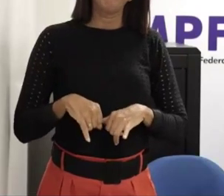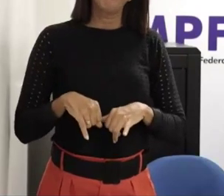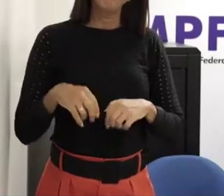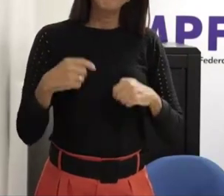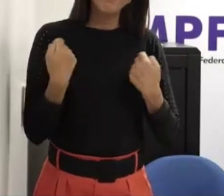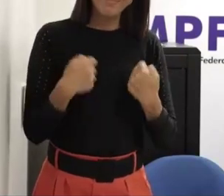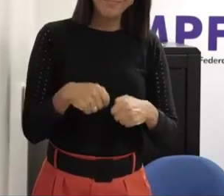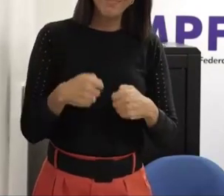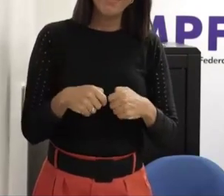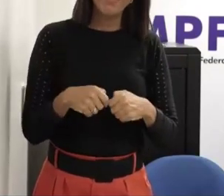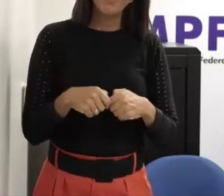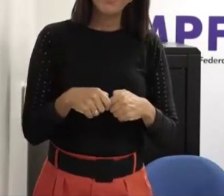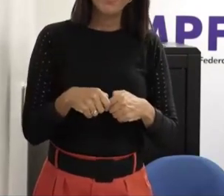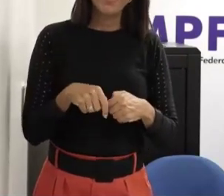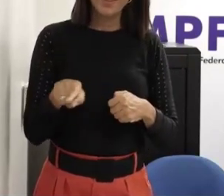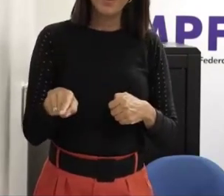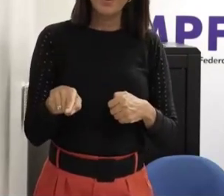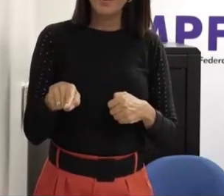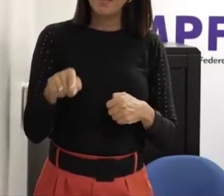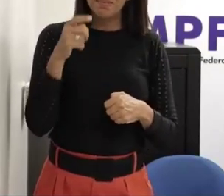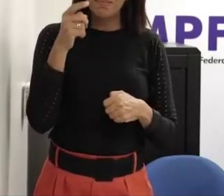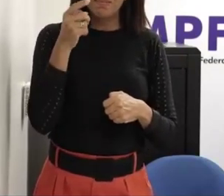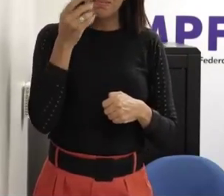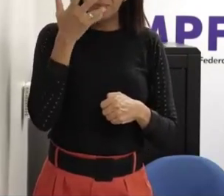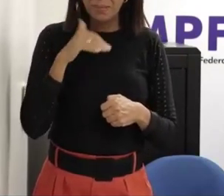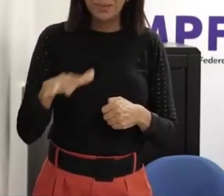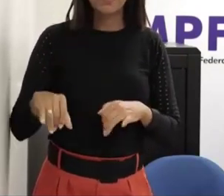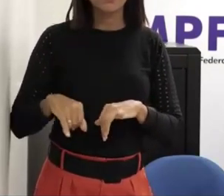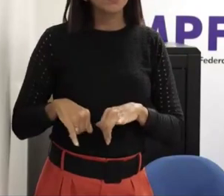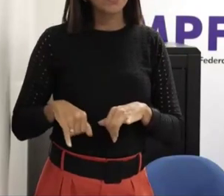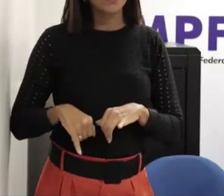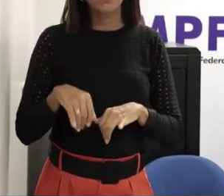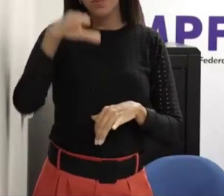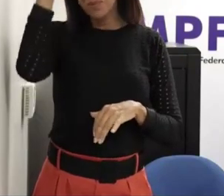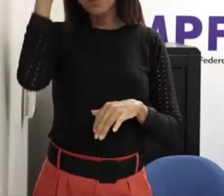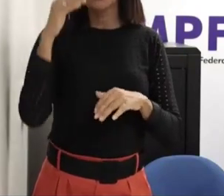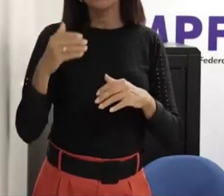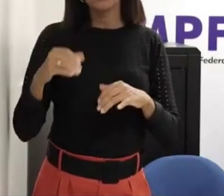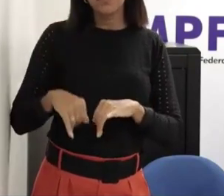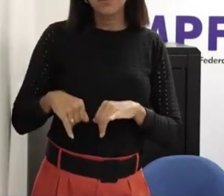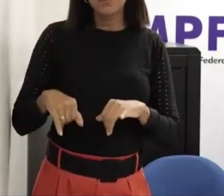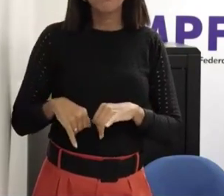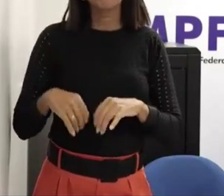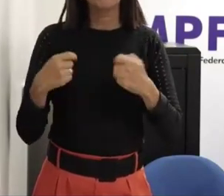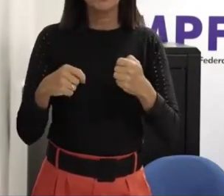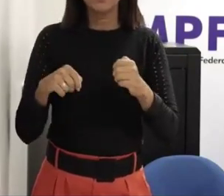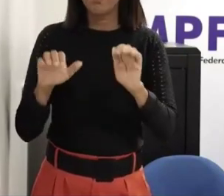ele não é só para a vítima do abuso em si mas também pros pais isso é uma coisa que a gente normalmente esquece e aí eu vou até